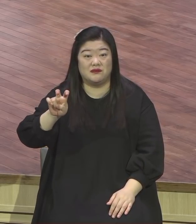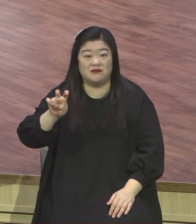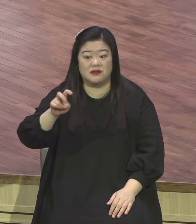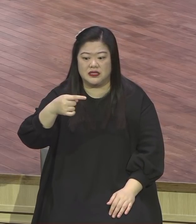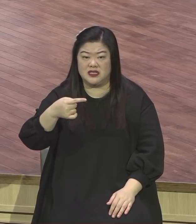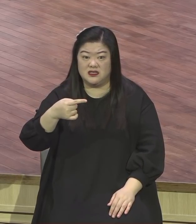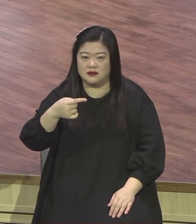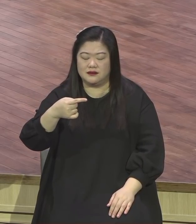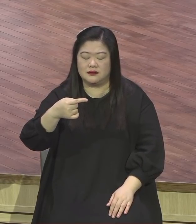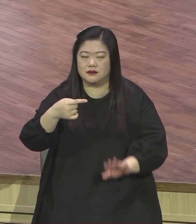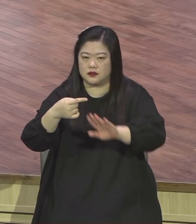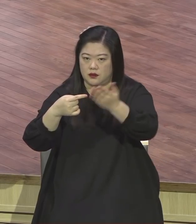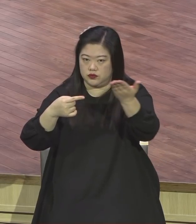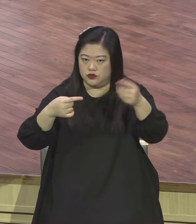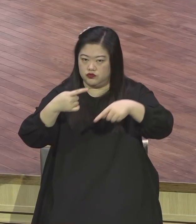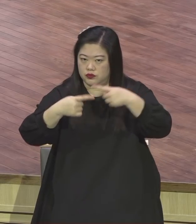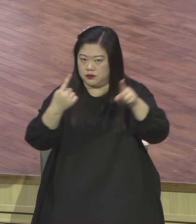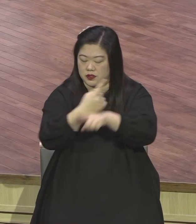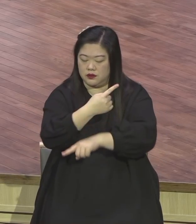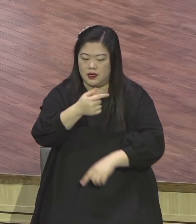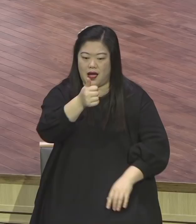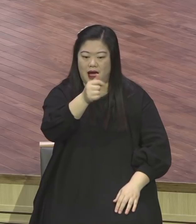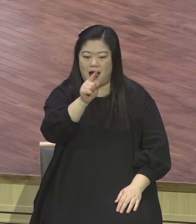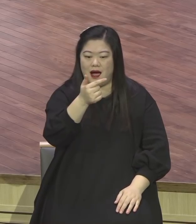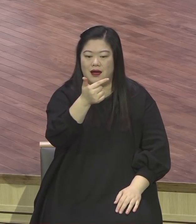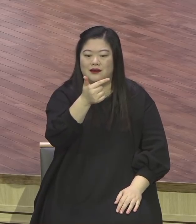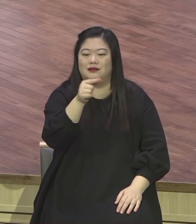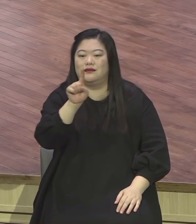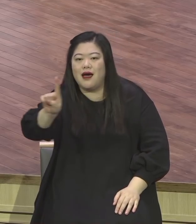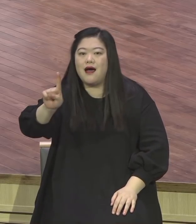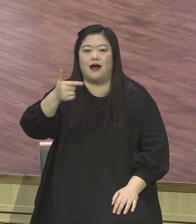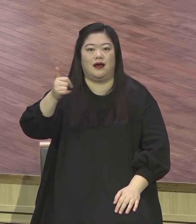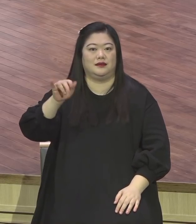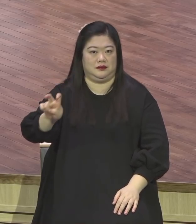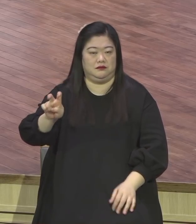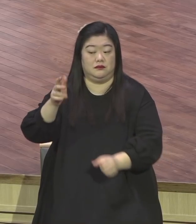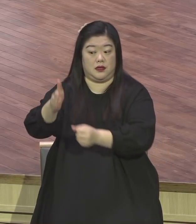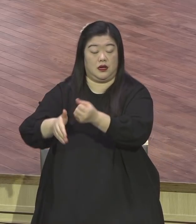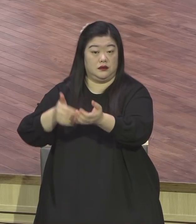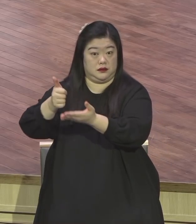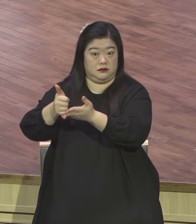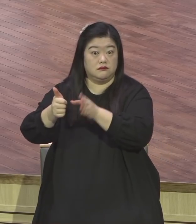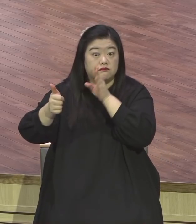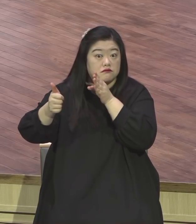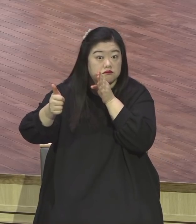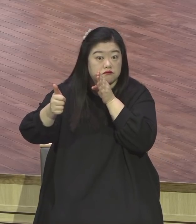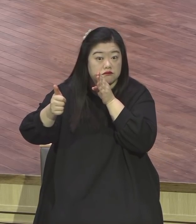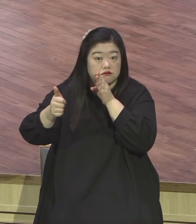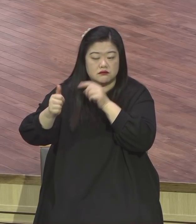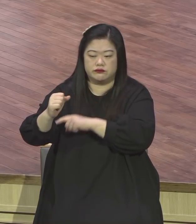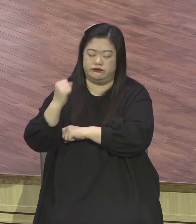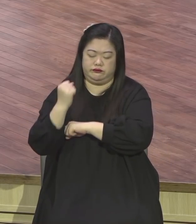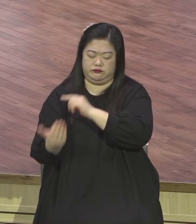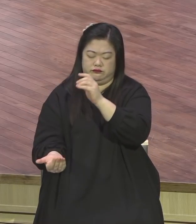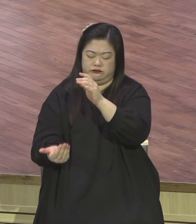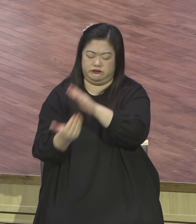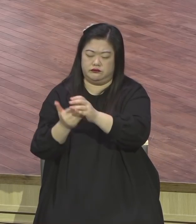아버지시다. 이 창조주 하나님이 전능자 하나님이 나의 아버지시다. 이것보다 더 확실한 게 어디에 있어요?